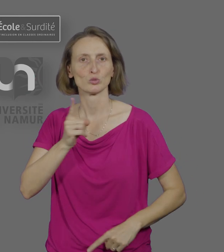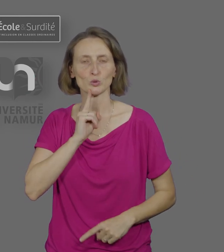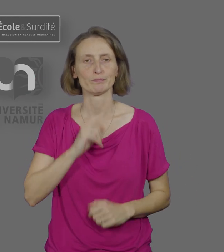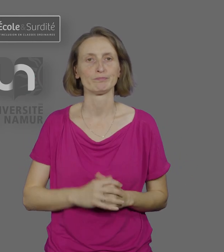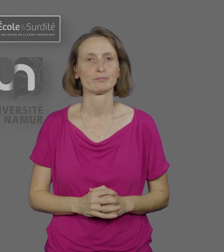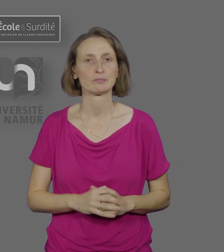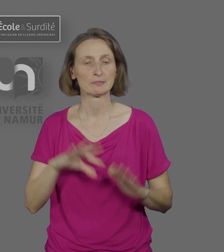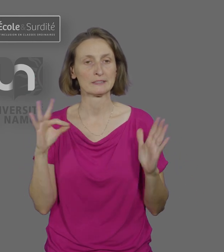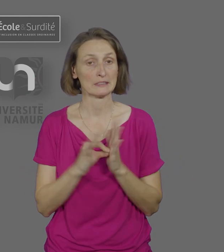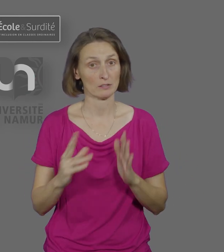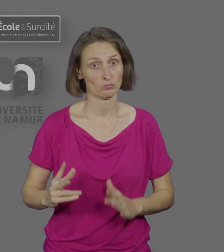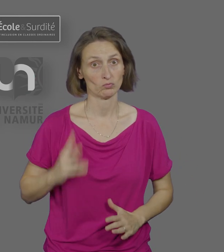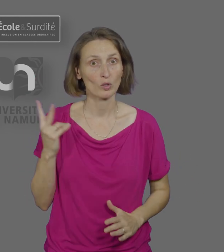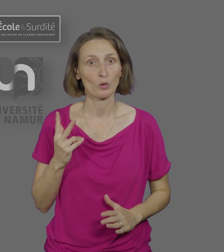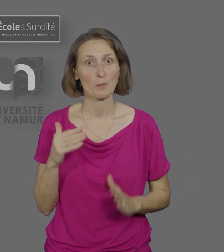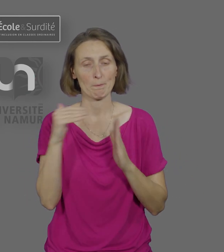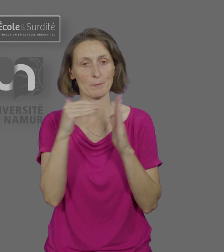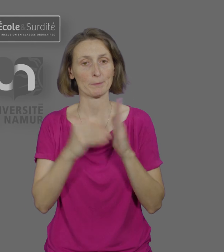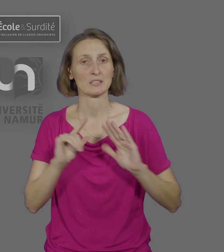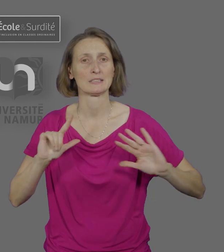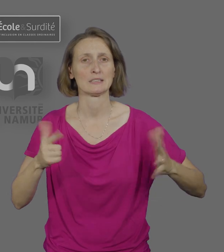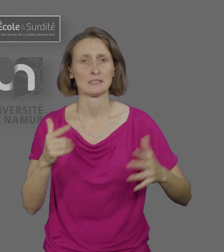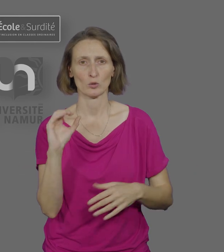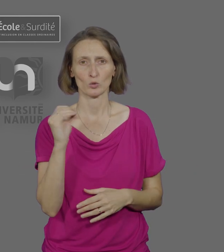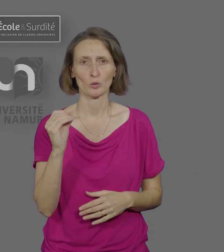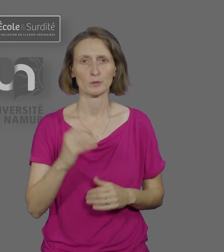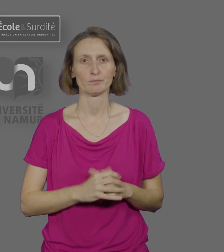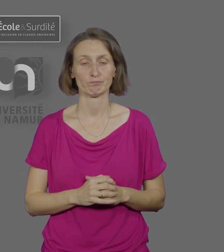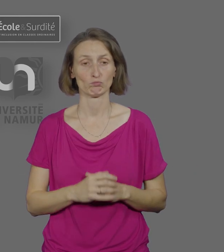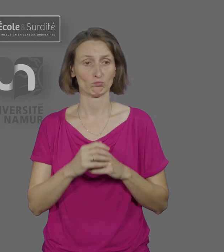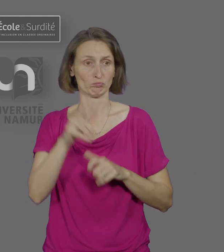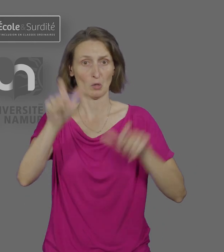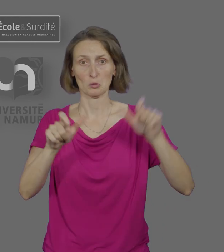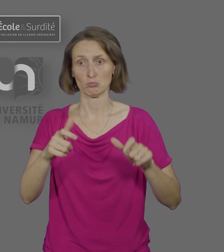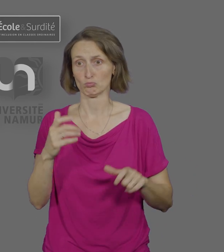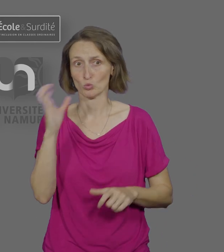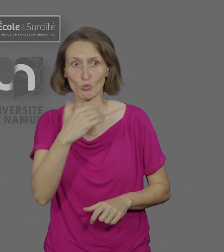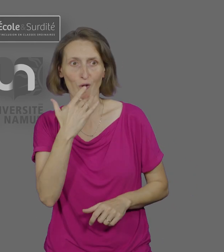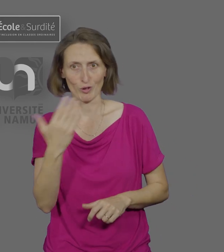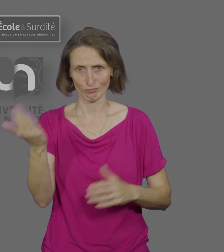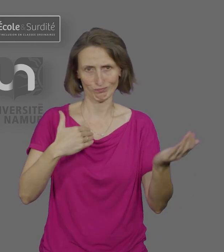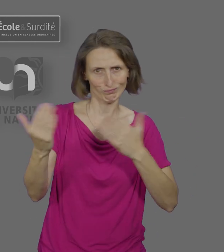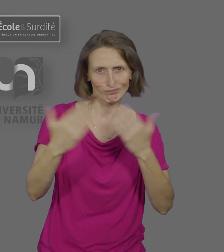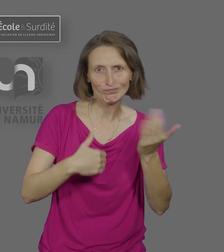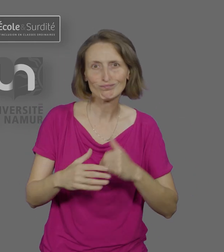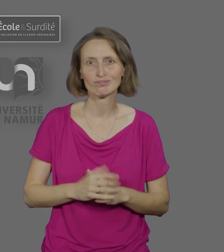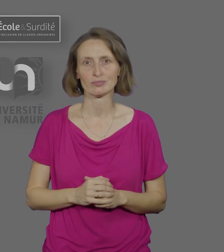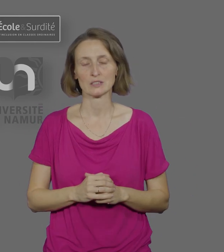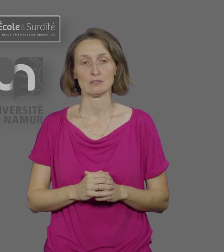surdité. Il aura lieu le mercredi 17 octobre et il est ouvert à tous. Les langues du colloque sont le